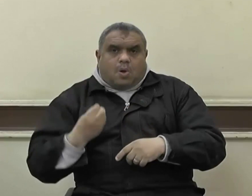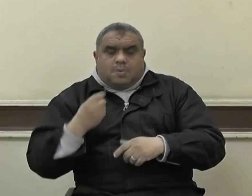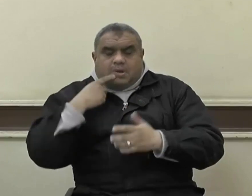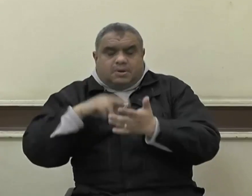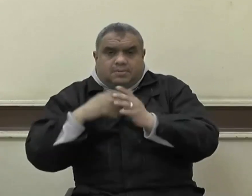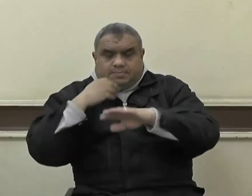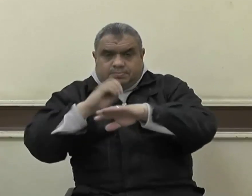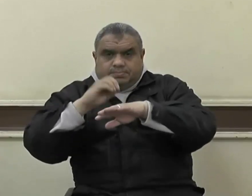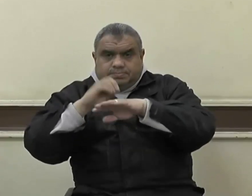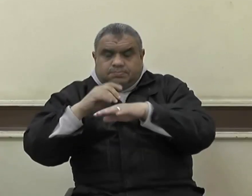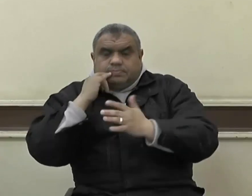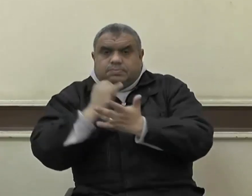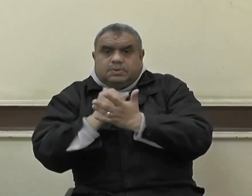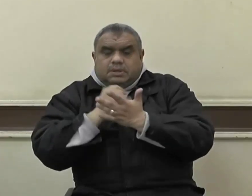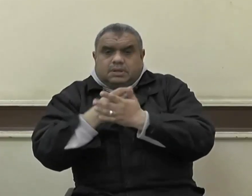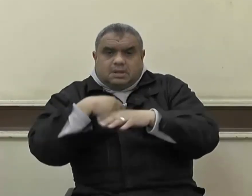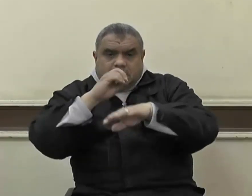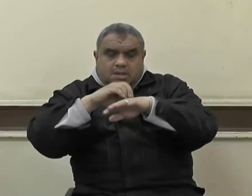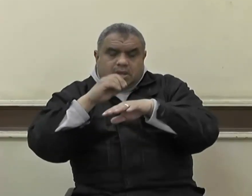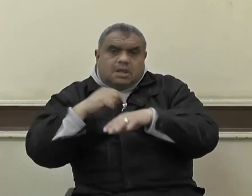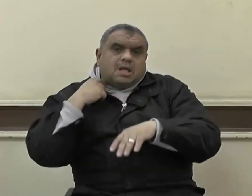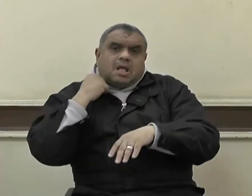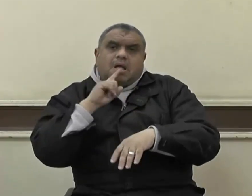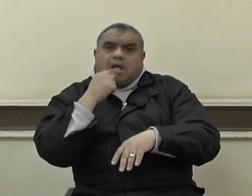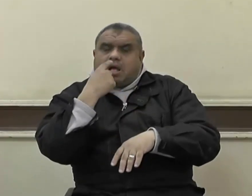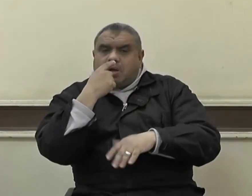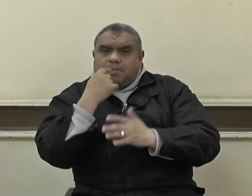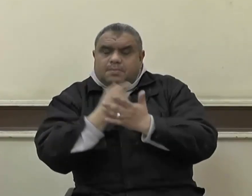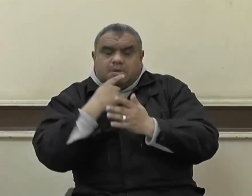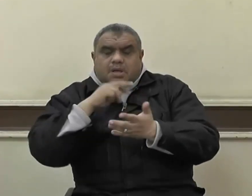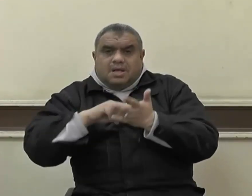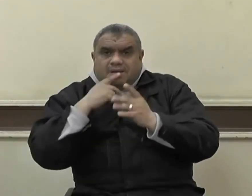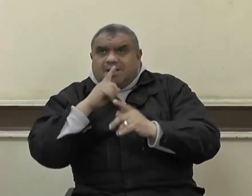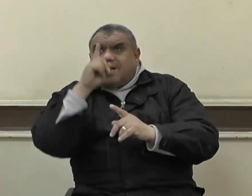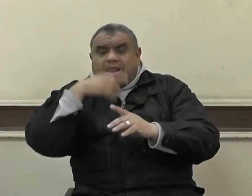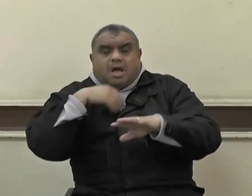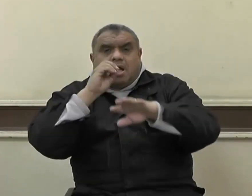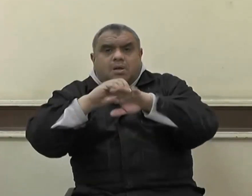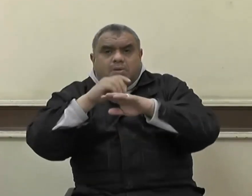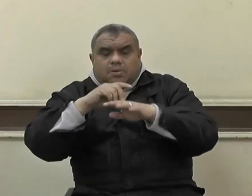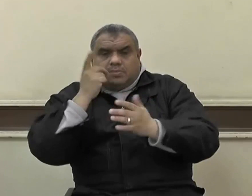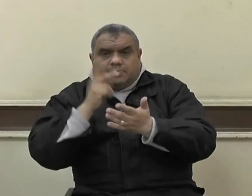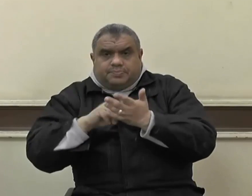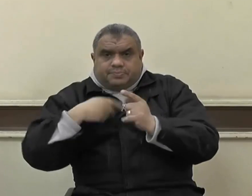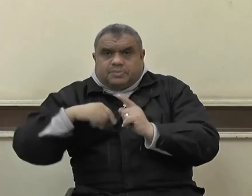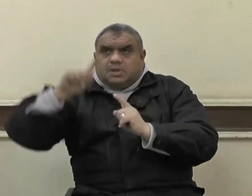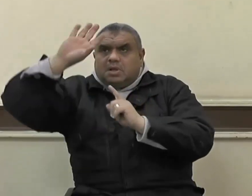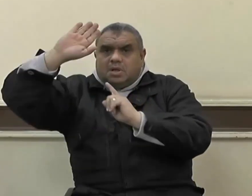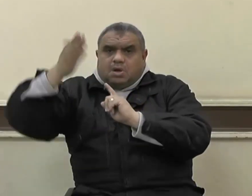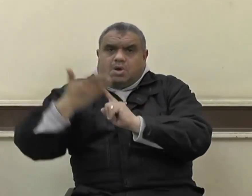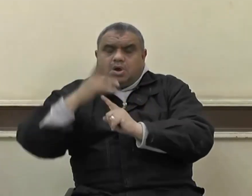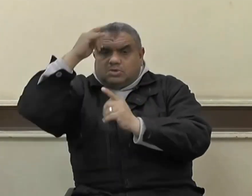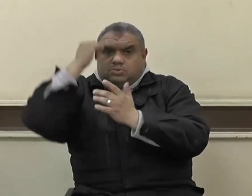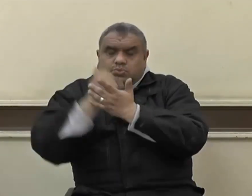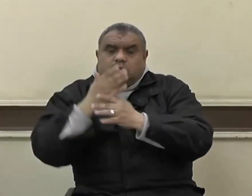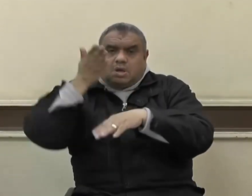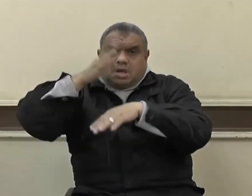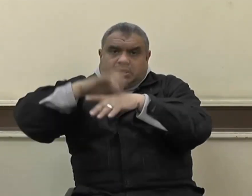وسلم مهلا يا عمر فإن منهم من لو أقسم على الله لأبره منهم عمر بن